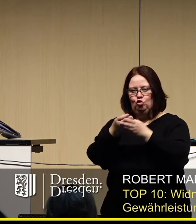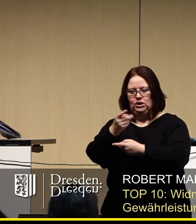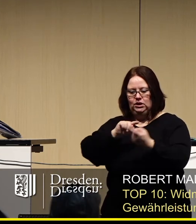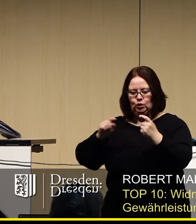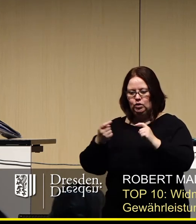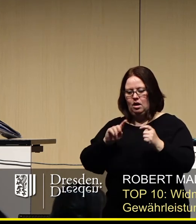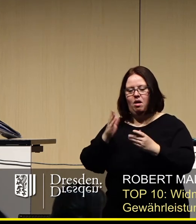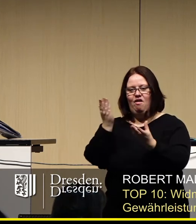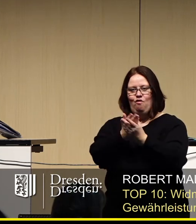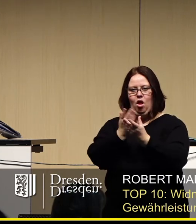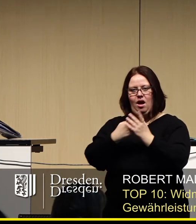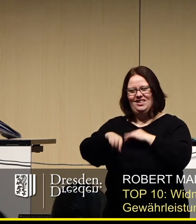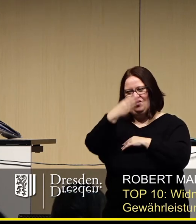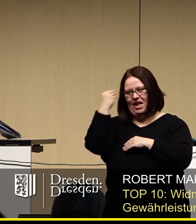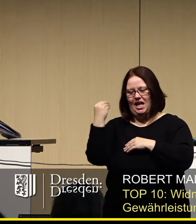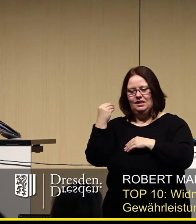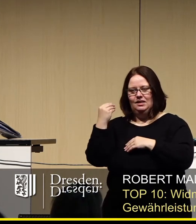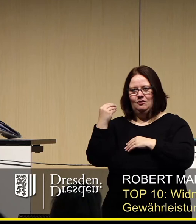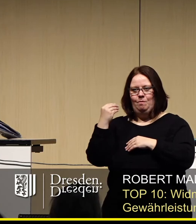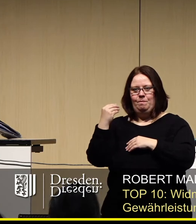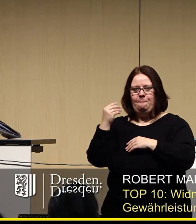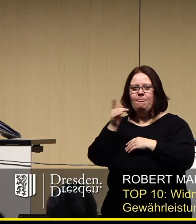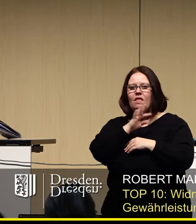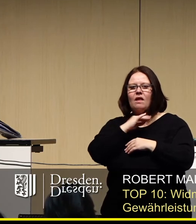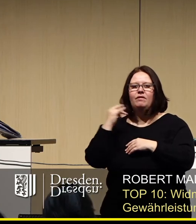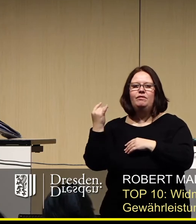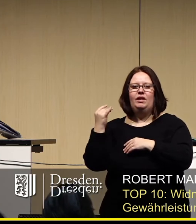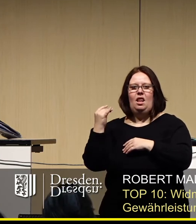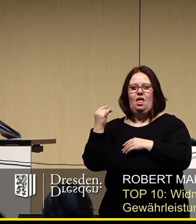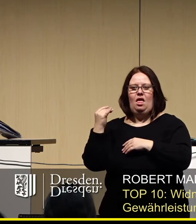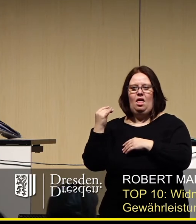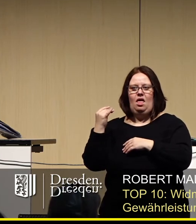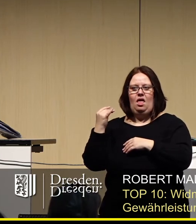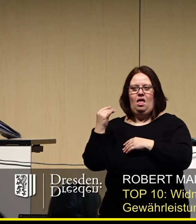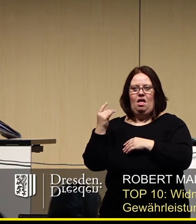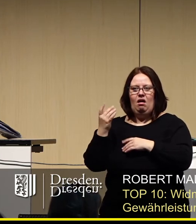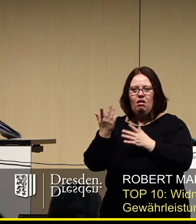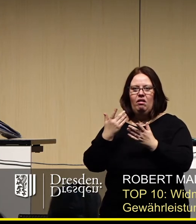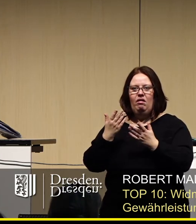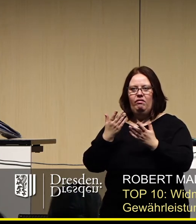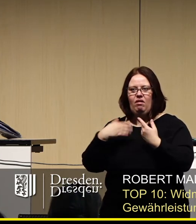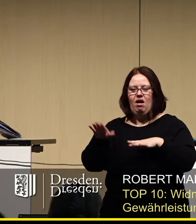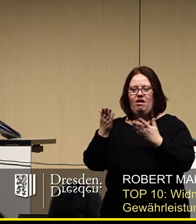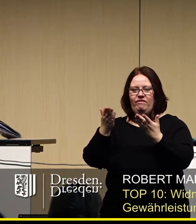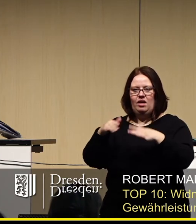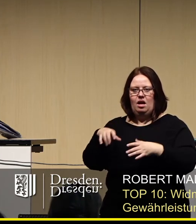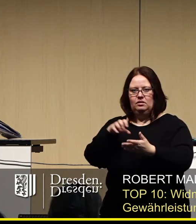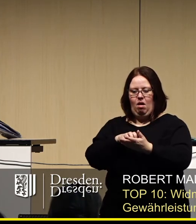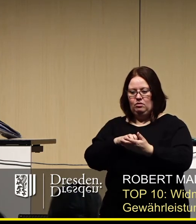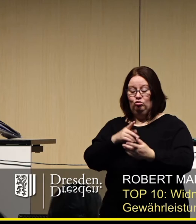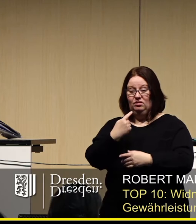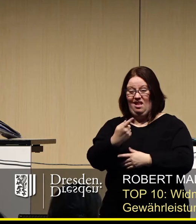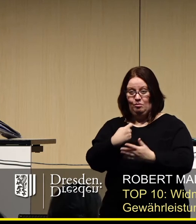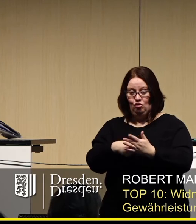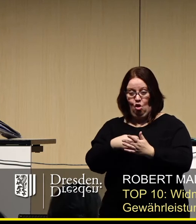Nur bei der Vorlage wird eins vergessen, wir haben zahlreiche Konzessionäre, die verschiedene freie Weihnachtsmärkte haben und die sollen die Kosten